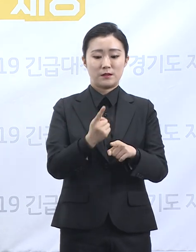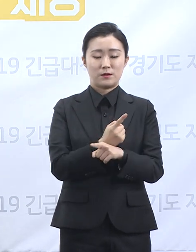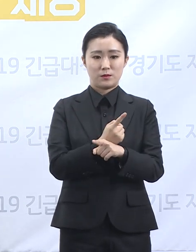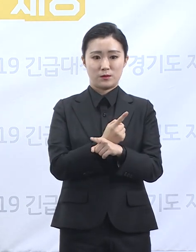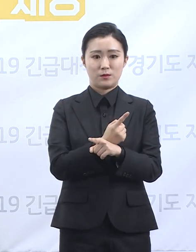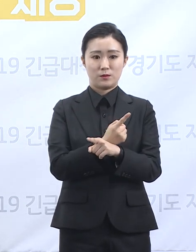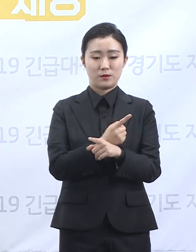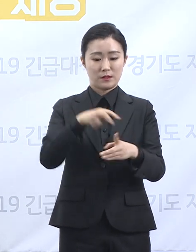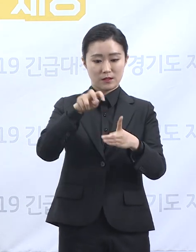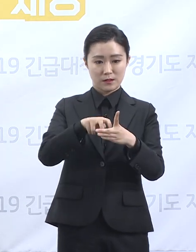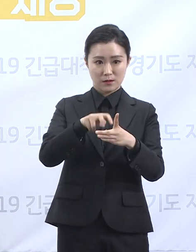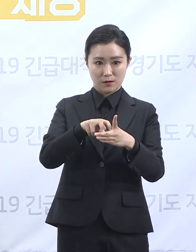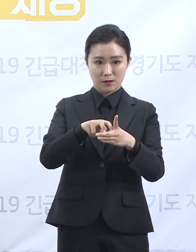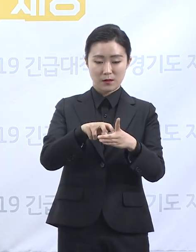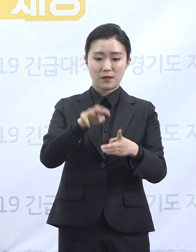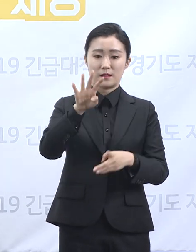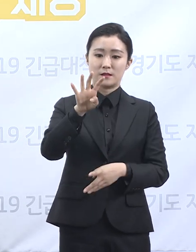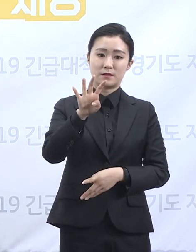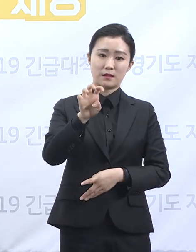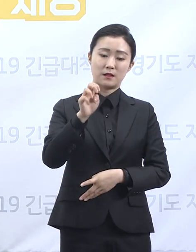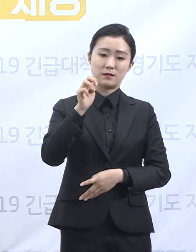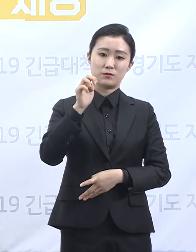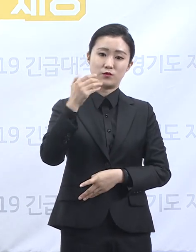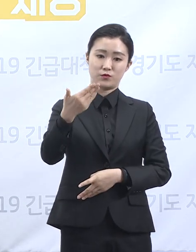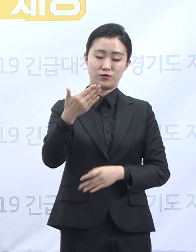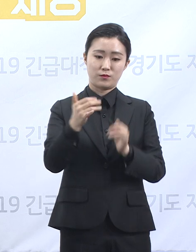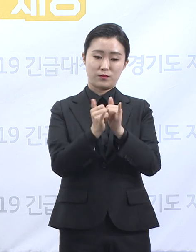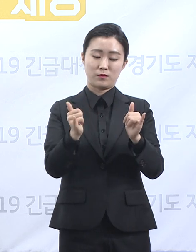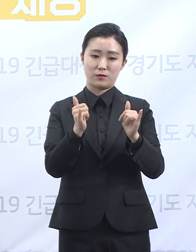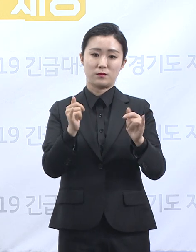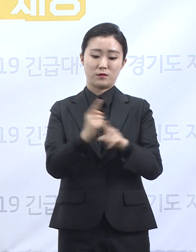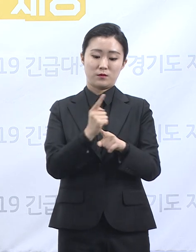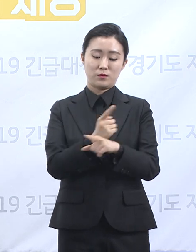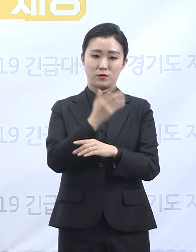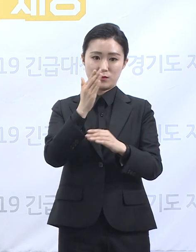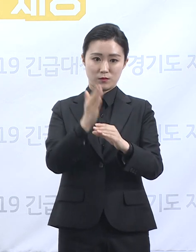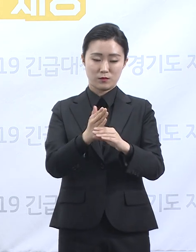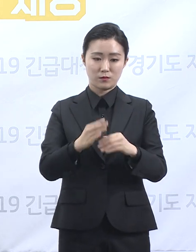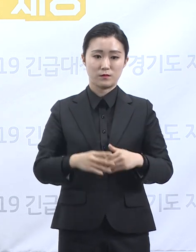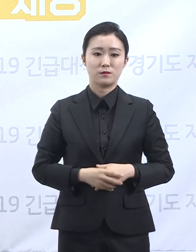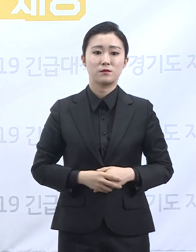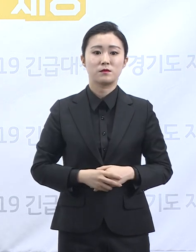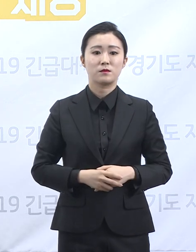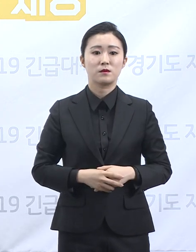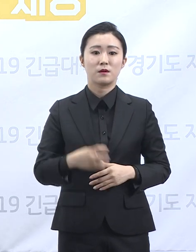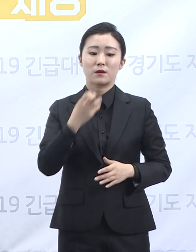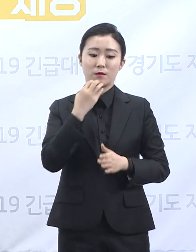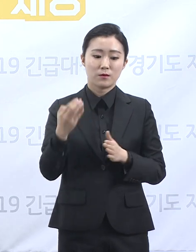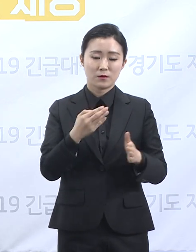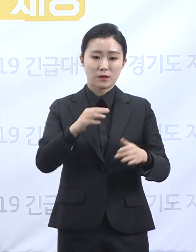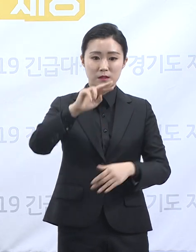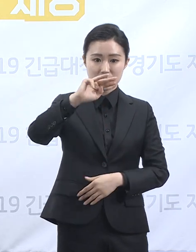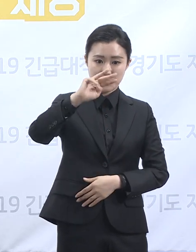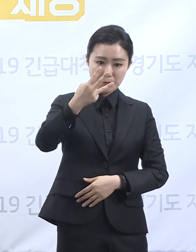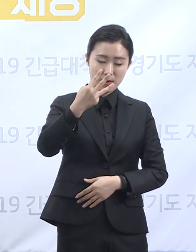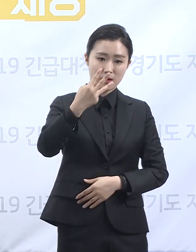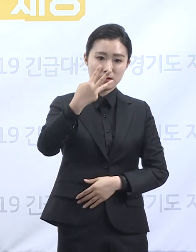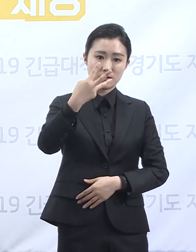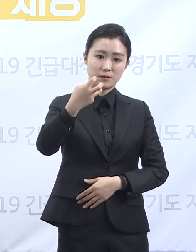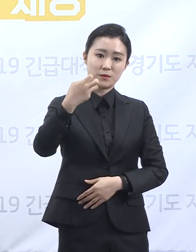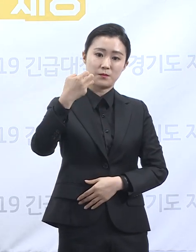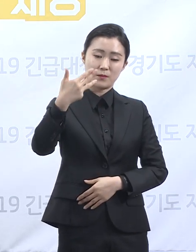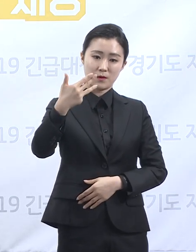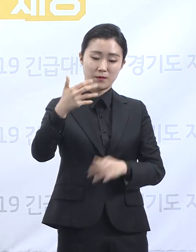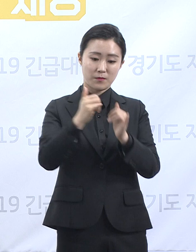타시도 및 외국인 사례를 포함해서 총 338명의 확진자를 도내 의료기관과 생활치료센터에서 케어하고